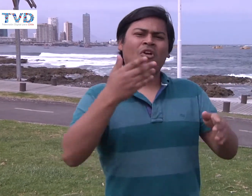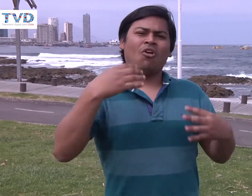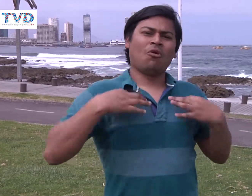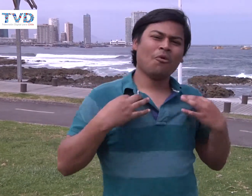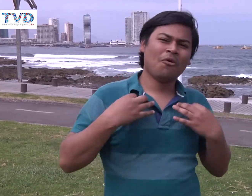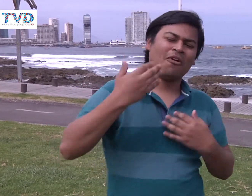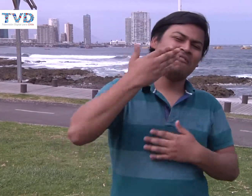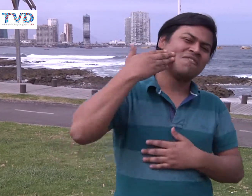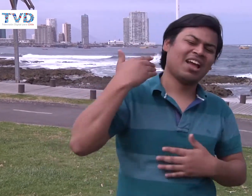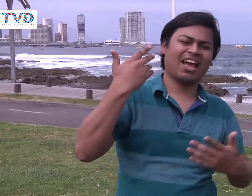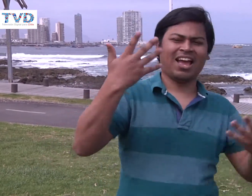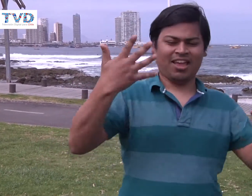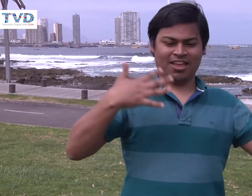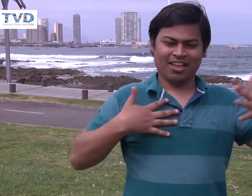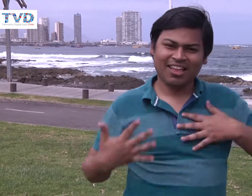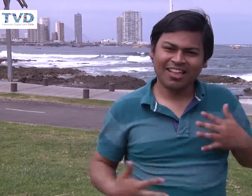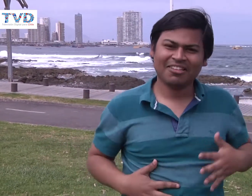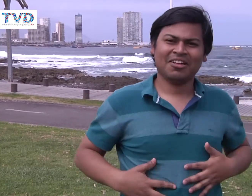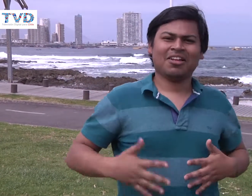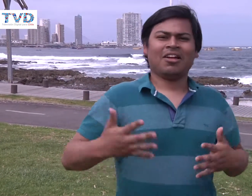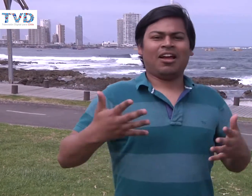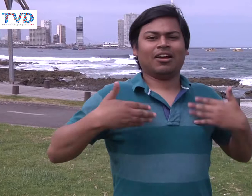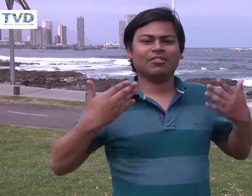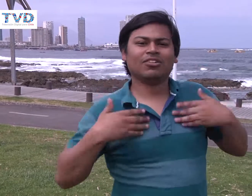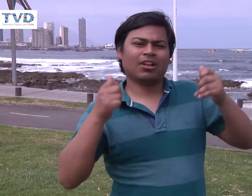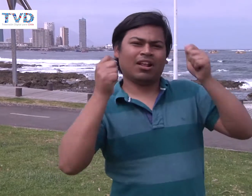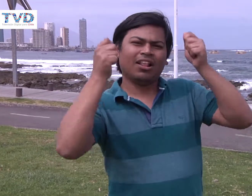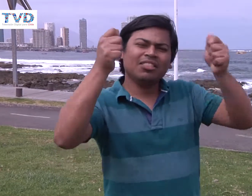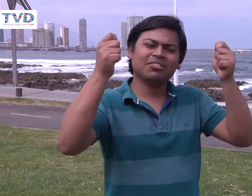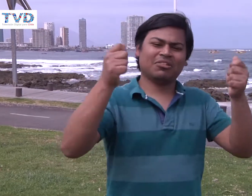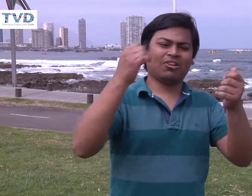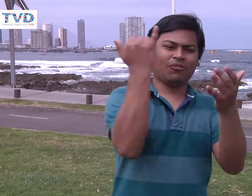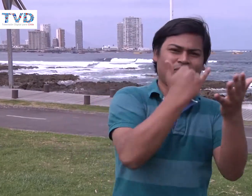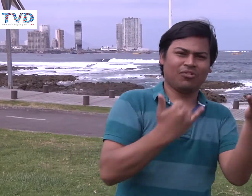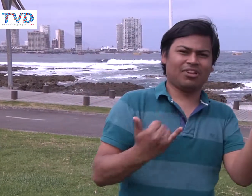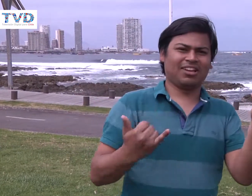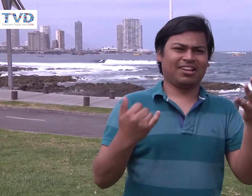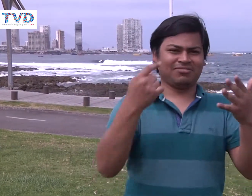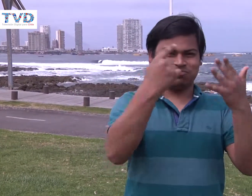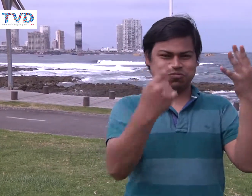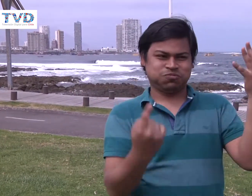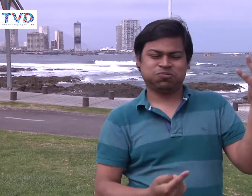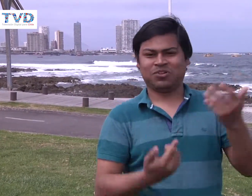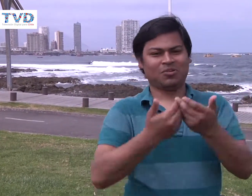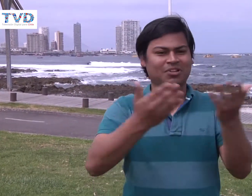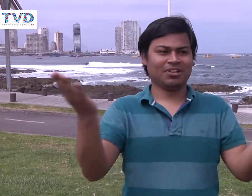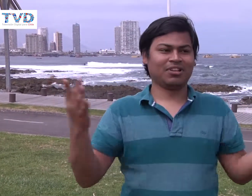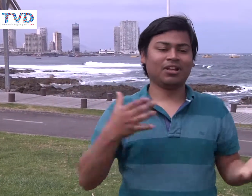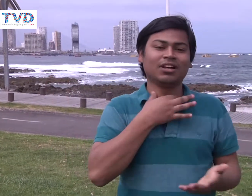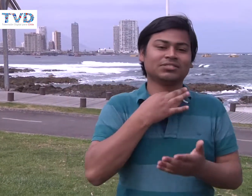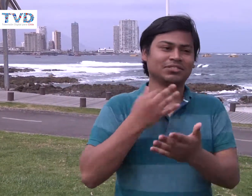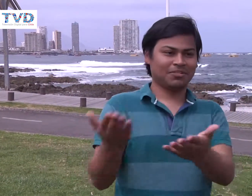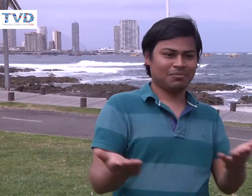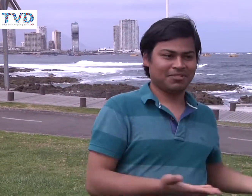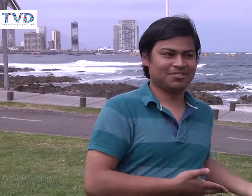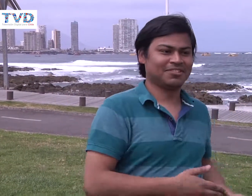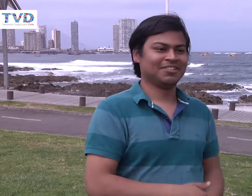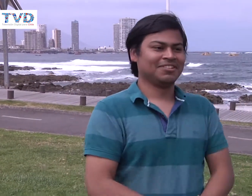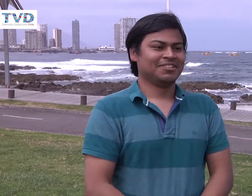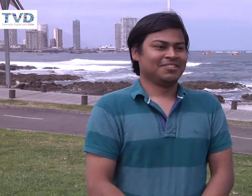para que nos pueda apoyar con una camiseta de color blanco, ¿cierto? Para apoyarnos, pueden hacer una pancarta con un mensaje que ustedes quieran.